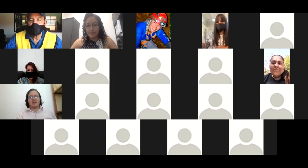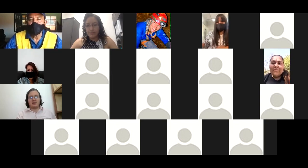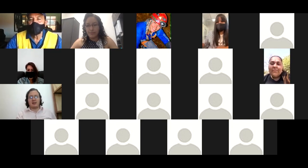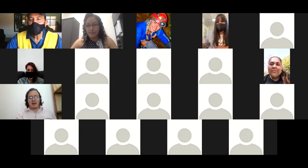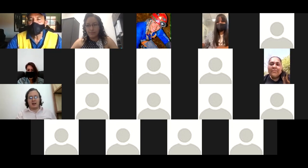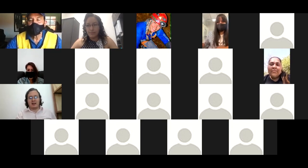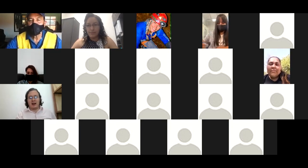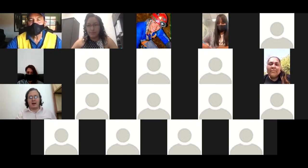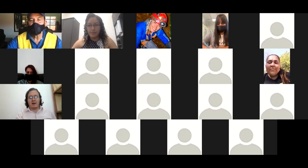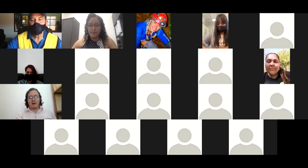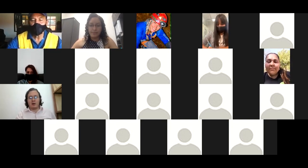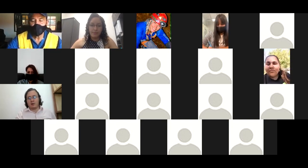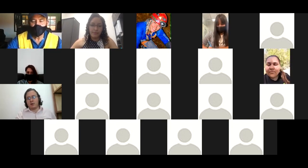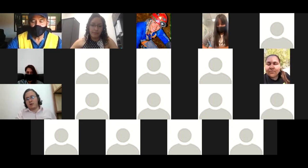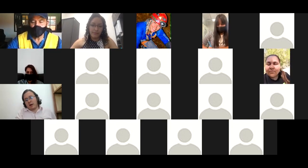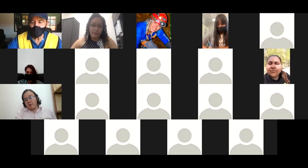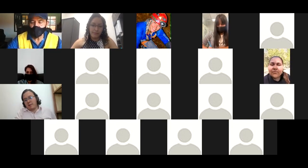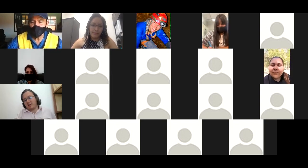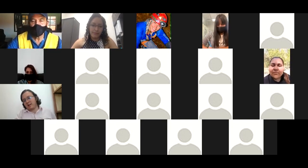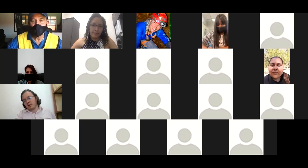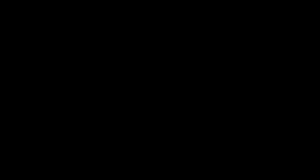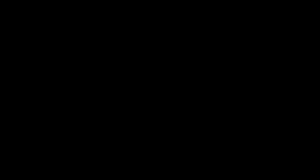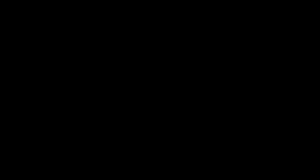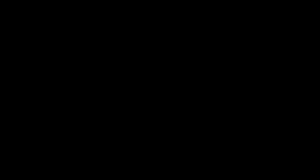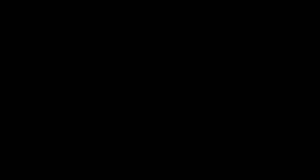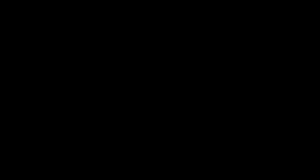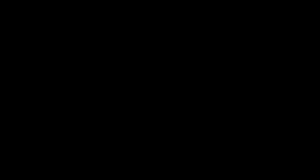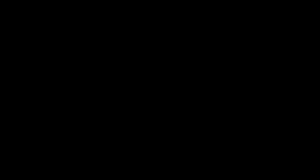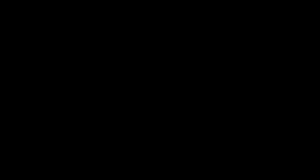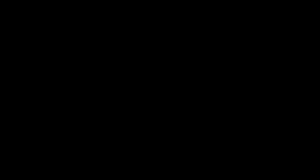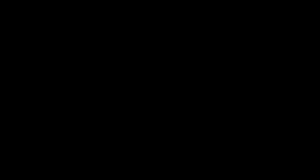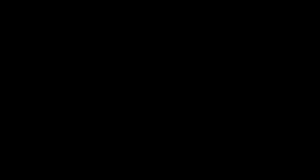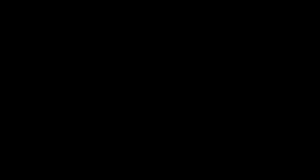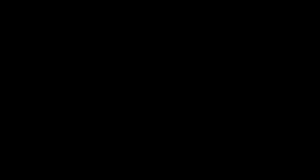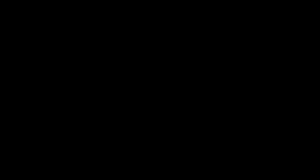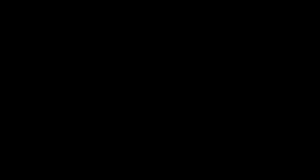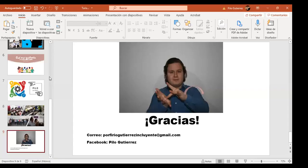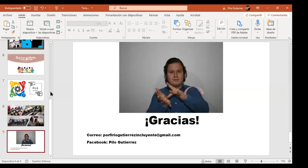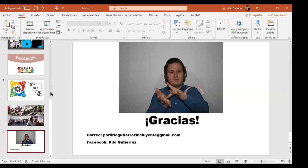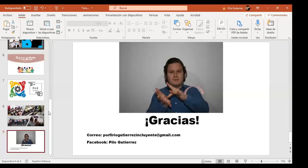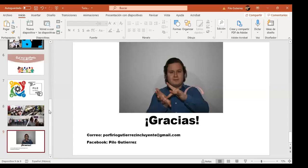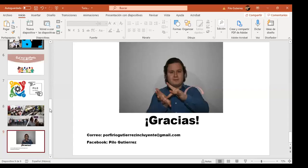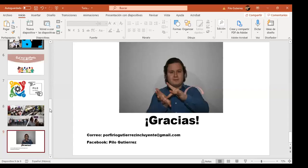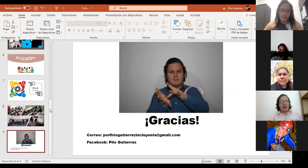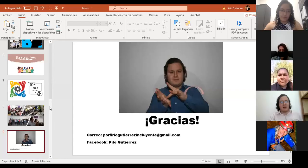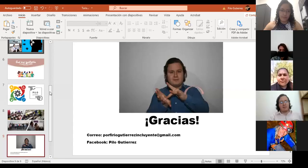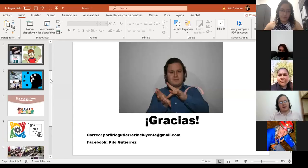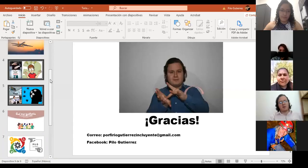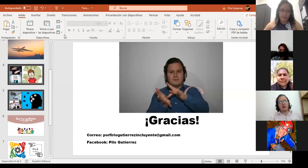el tener lo que son, que mis papás son sordos y pues todo lo que conlleva, ¿verdad? Y aparte un